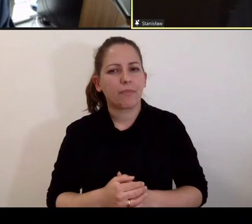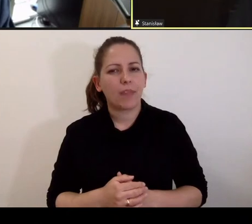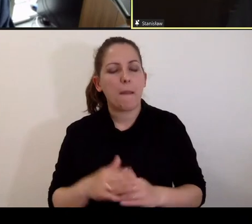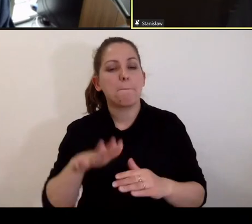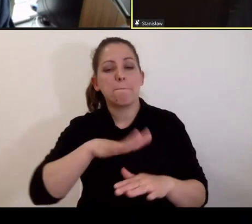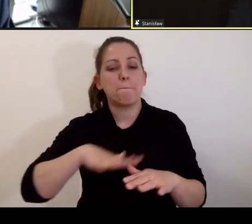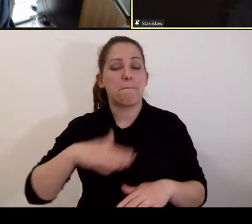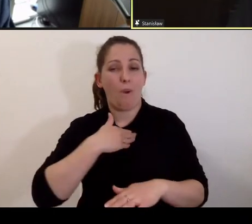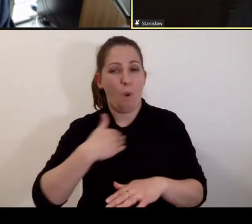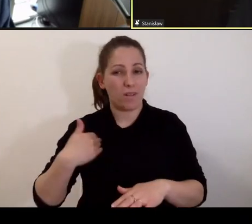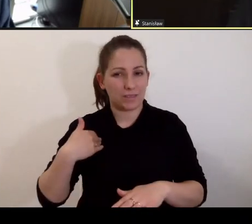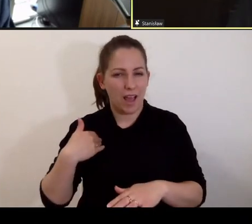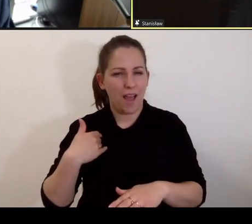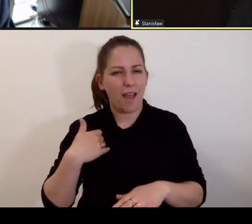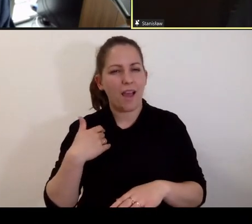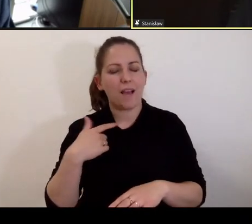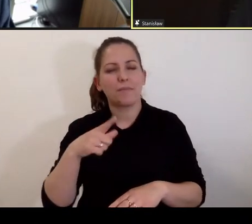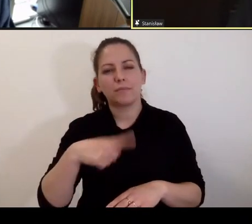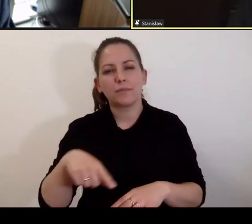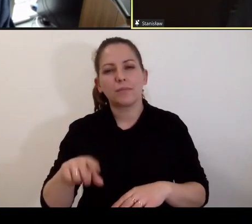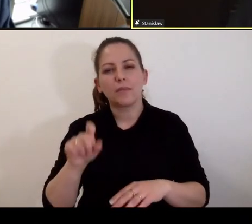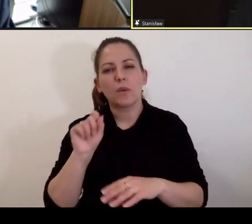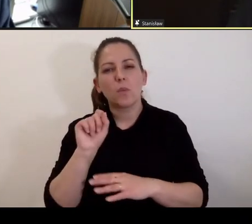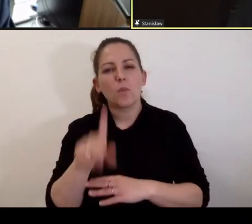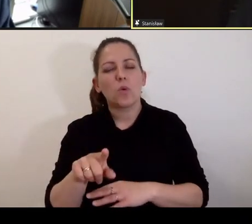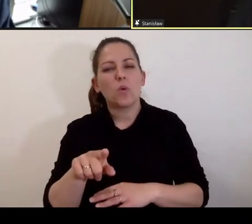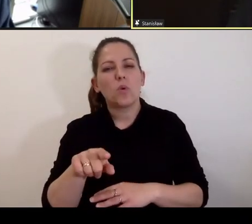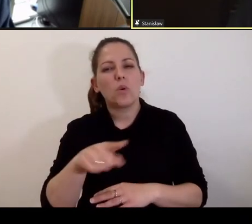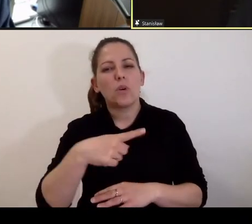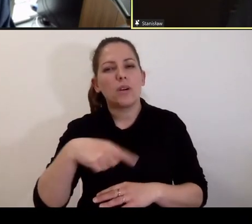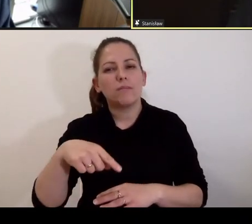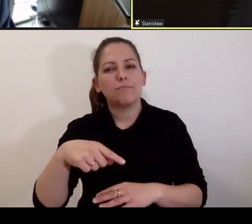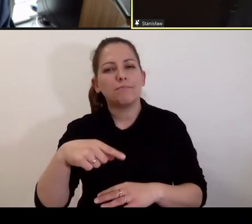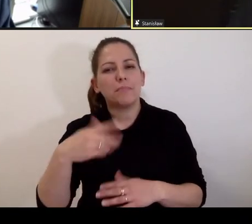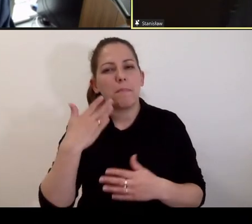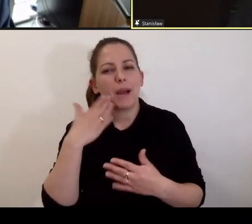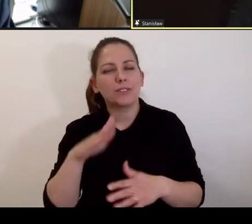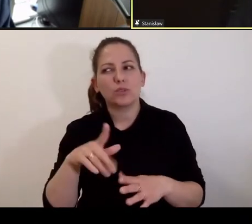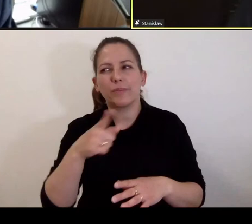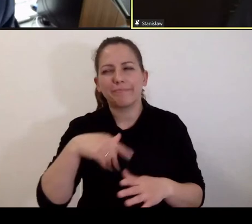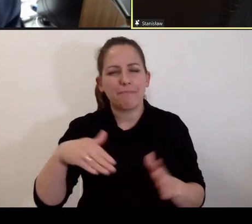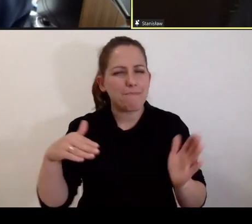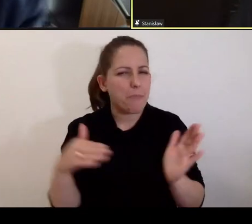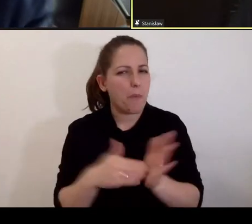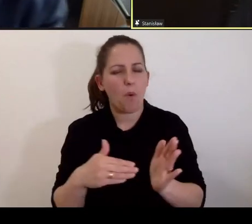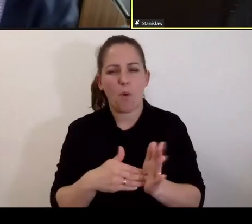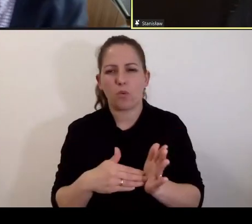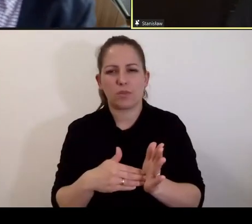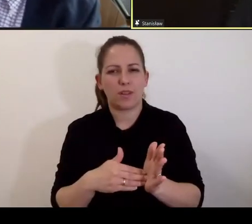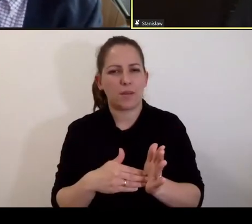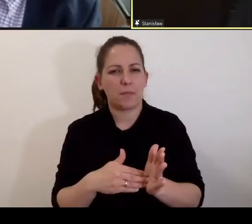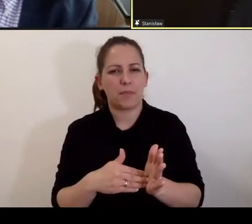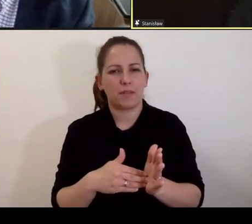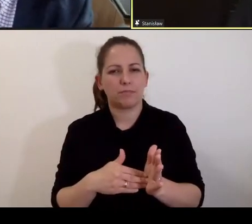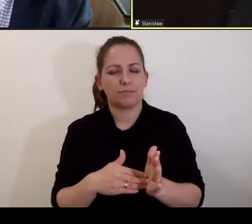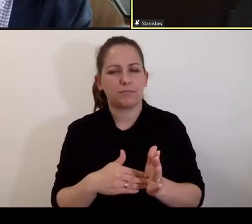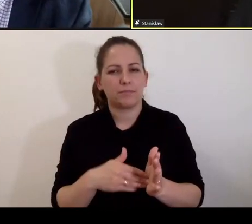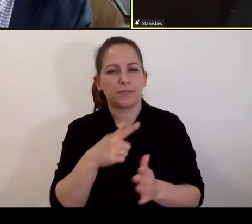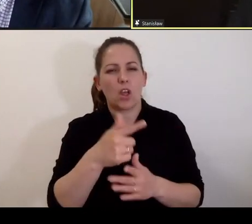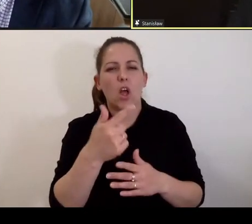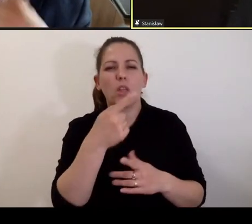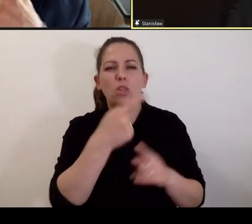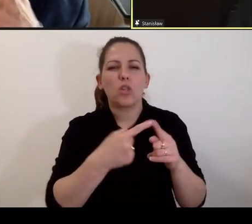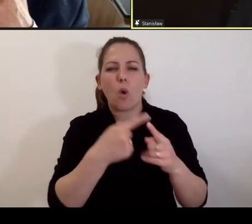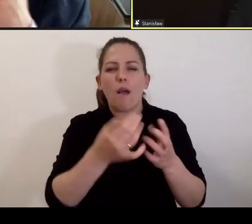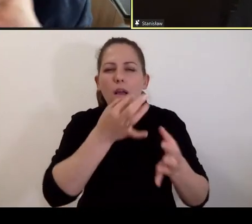polskim jest nam w tej chwili bardzo potrzebne. Abyś przybliżył